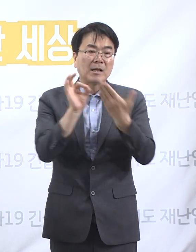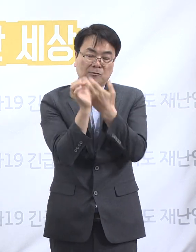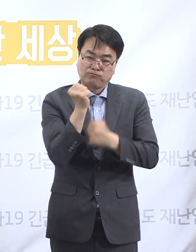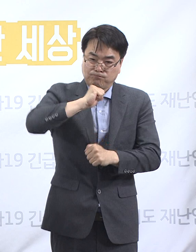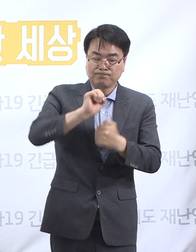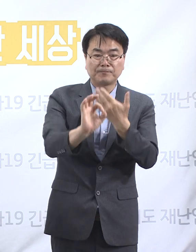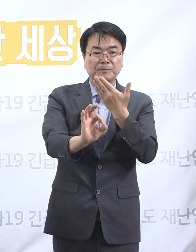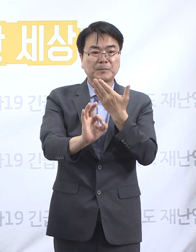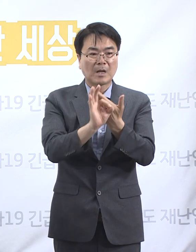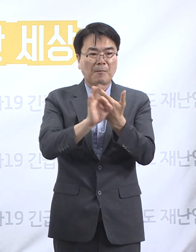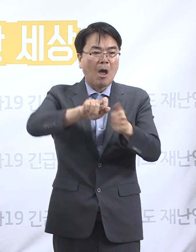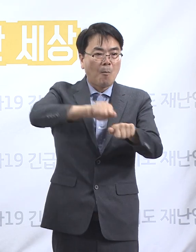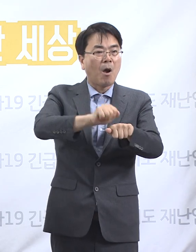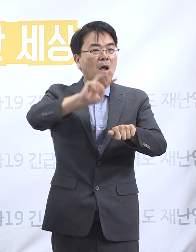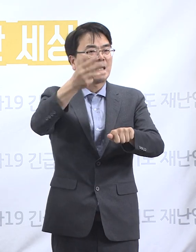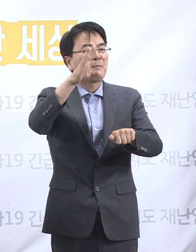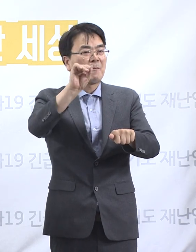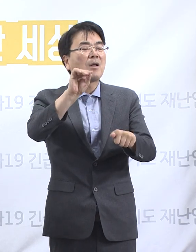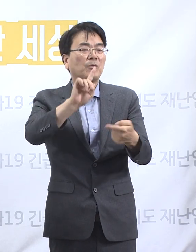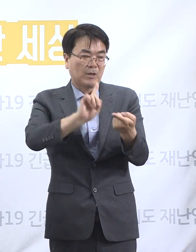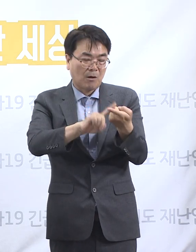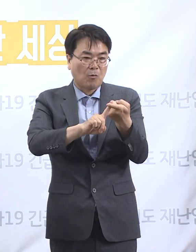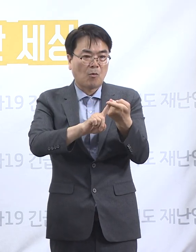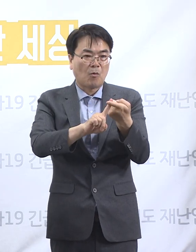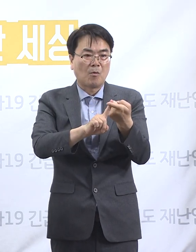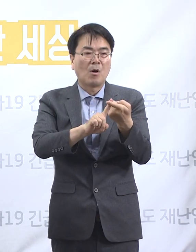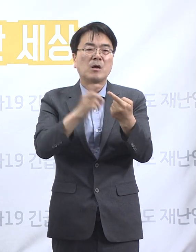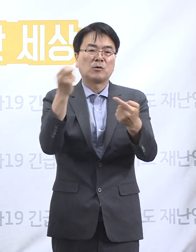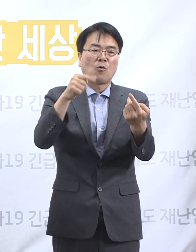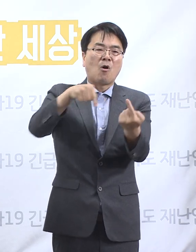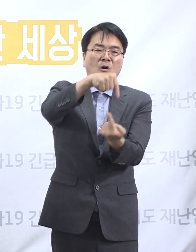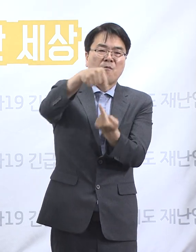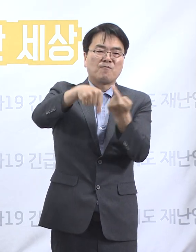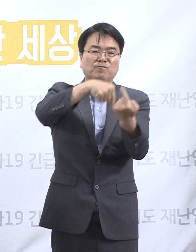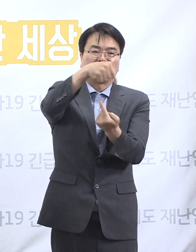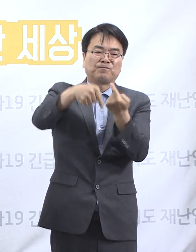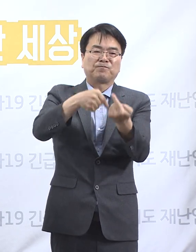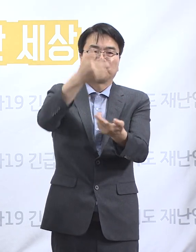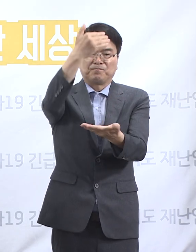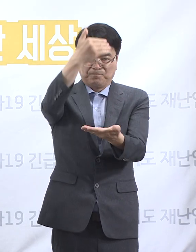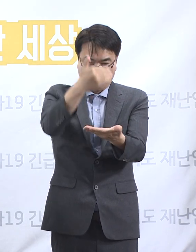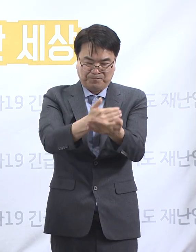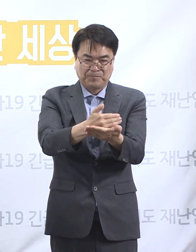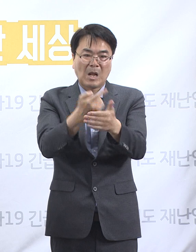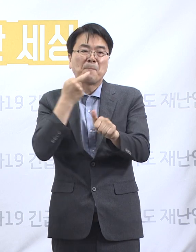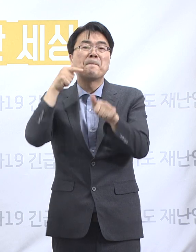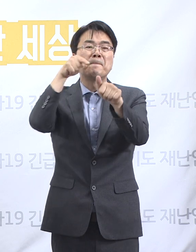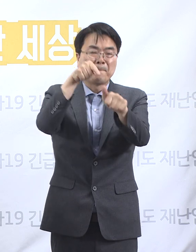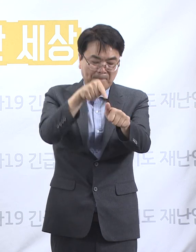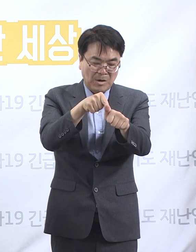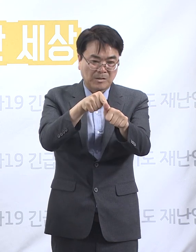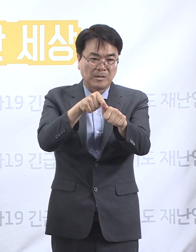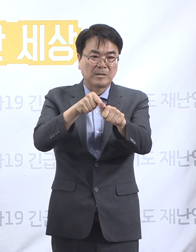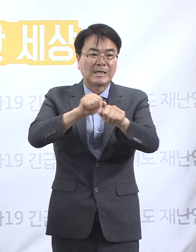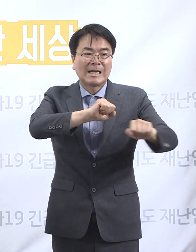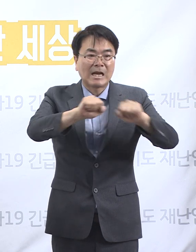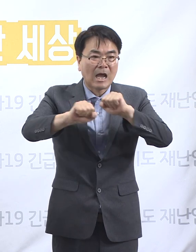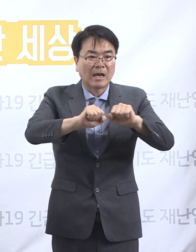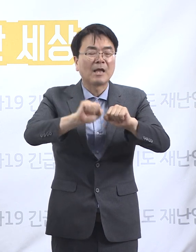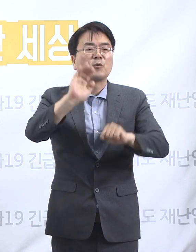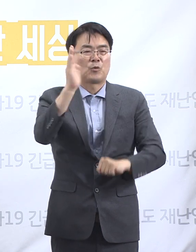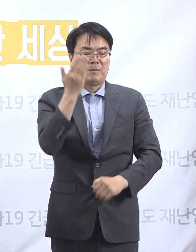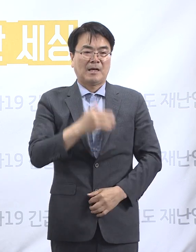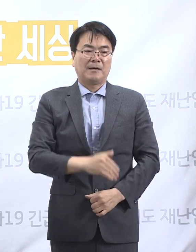되면 300만원 이하 벌금과 사실상 영업중지에 상하는 집합금지 등의 조치가 취해지게 될 것입니다.